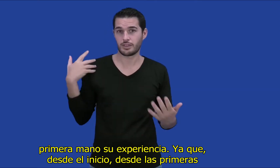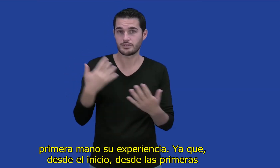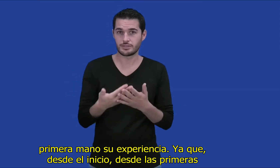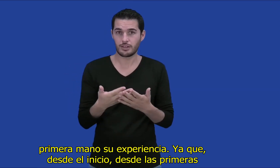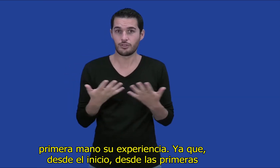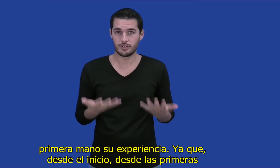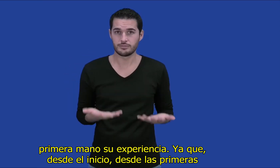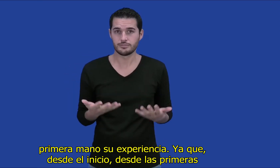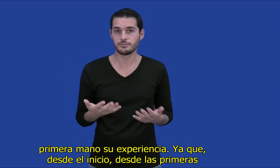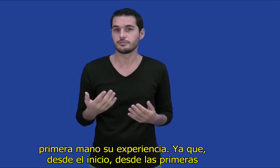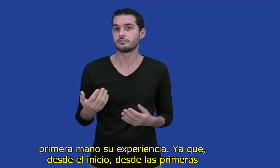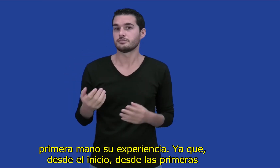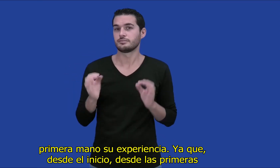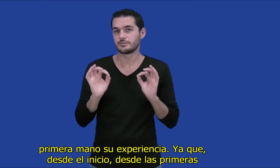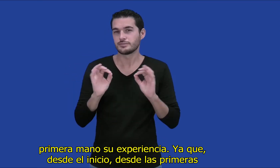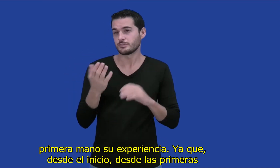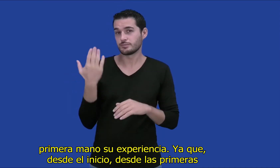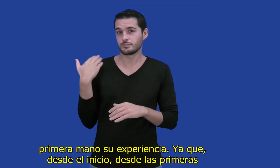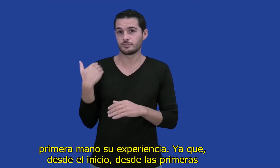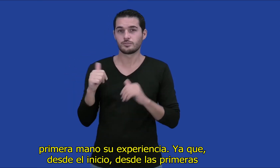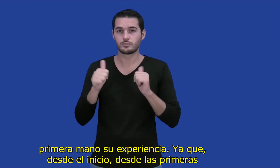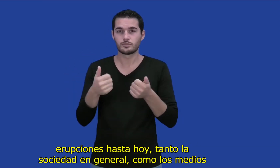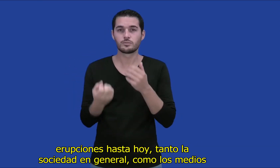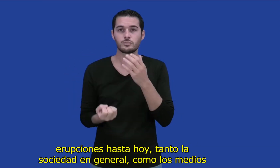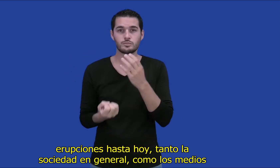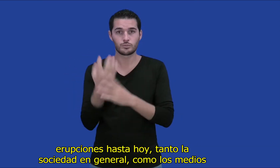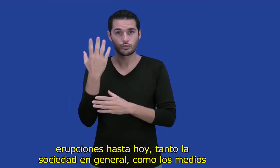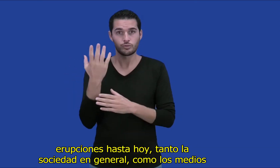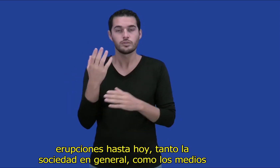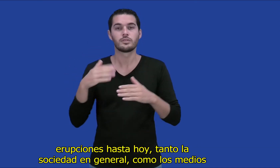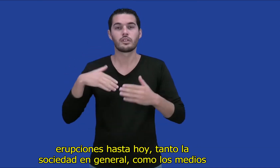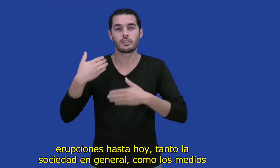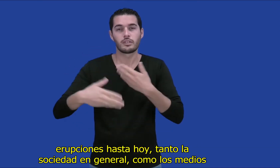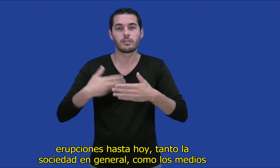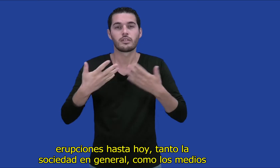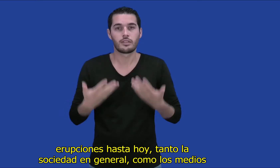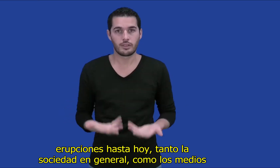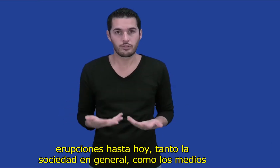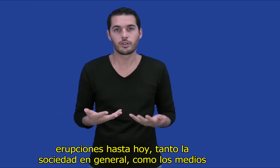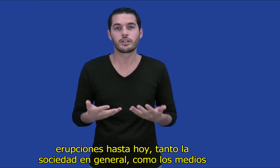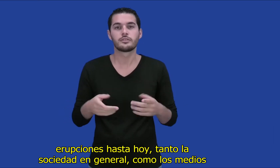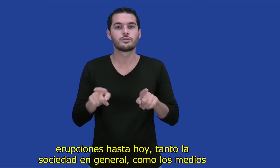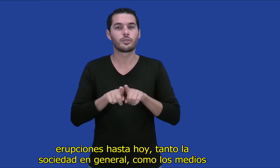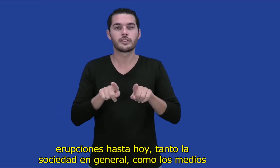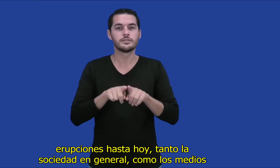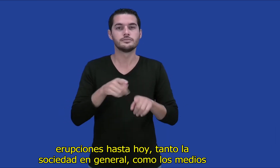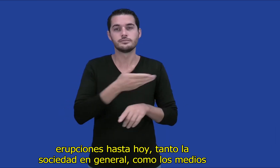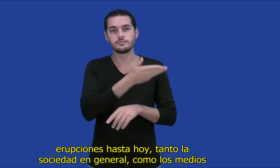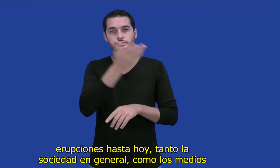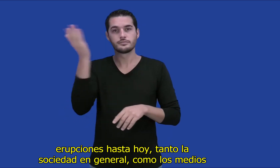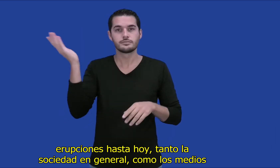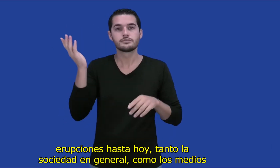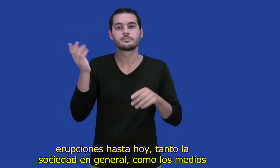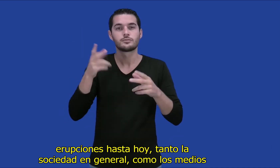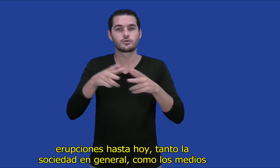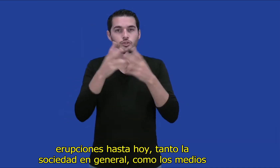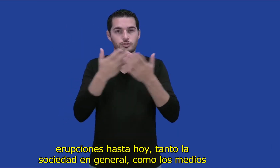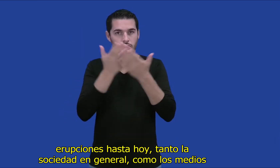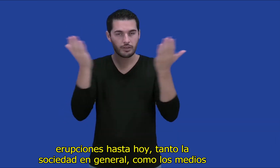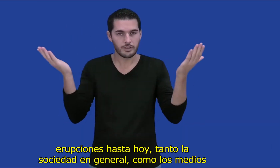de primera mano su experiencia. Ya que, desde el inicio, desde las primeras erupciones hasta hoy, tanto la sociedad en general